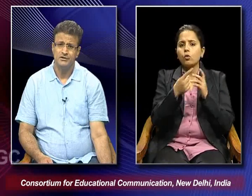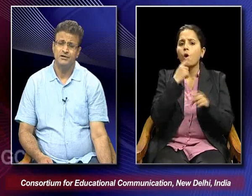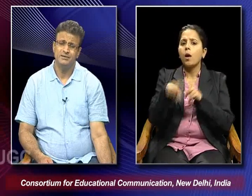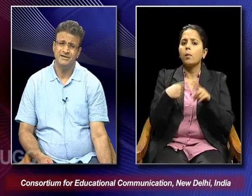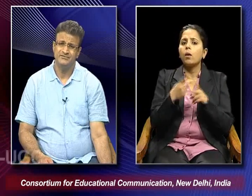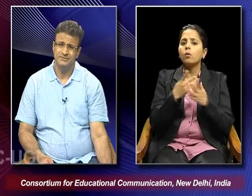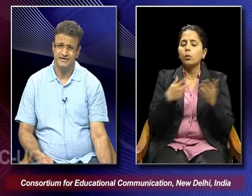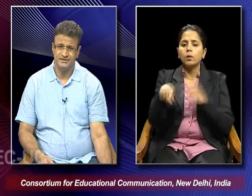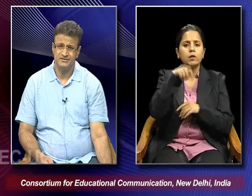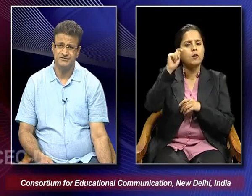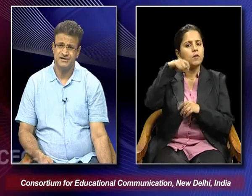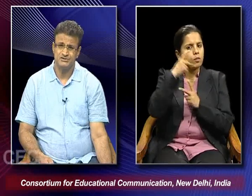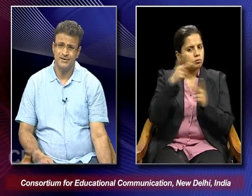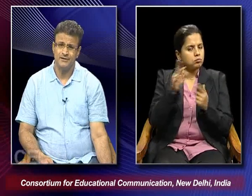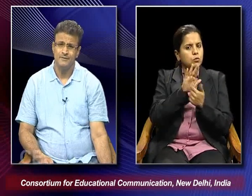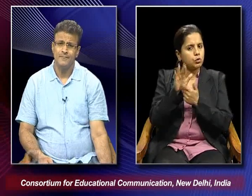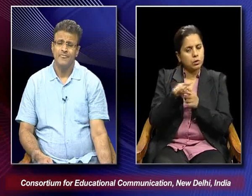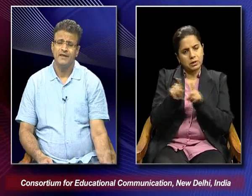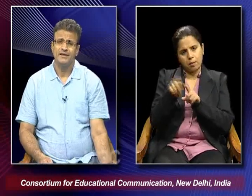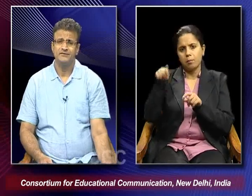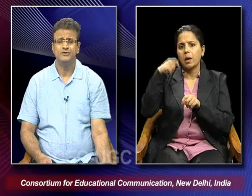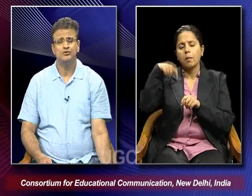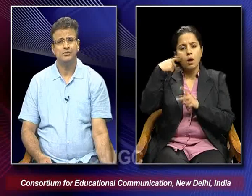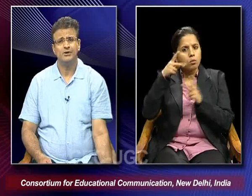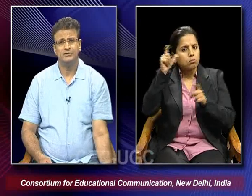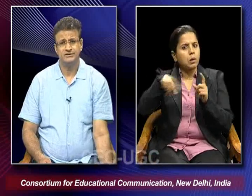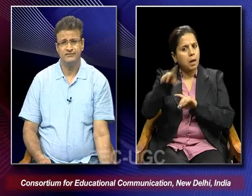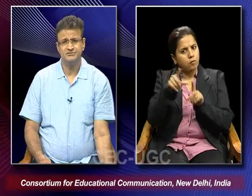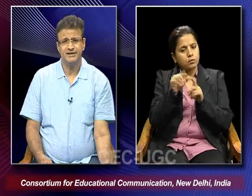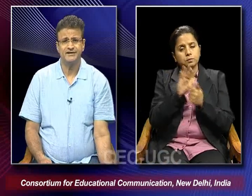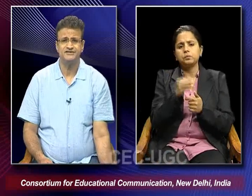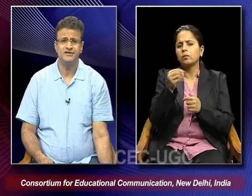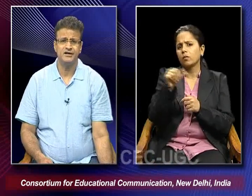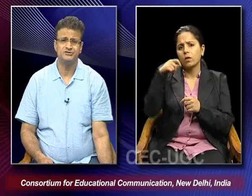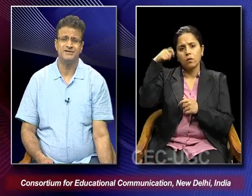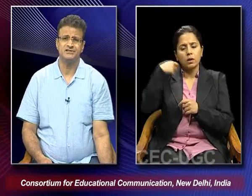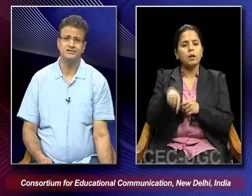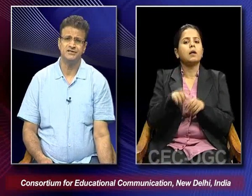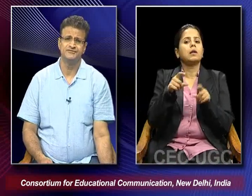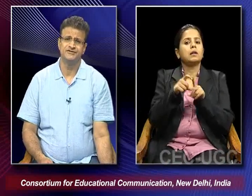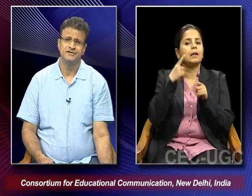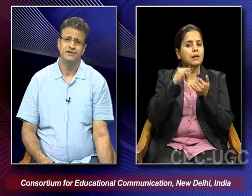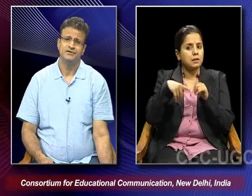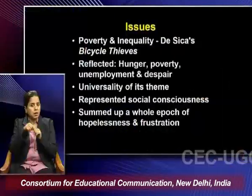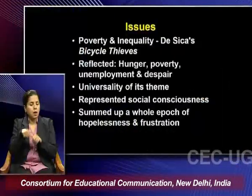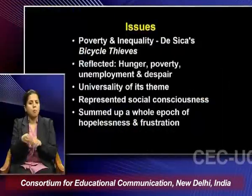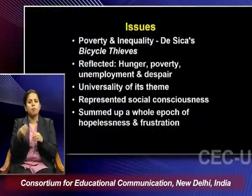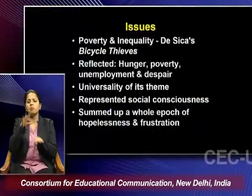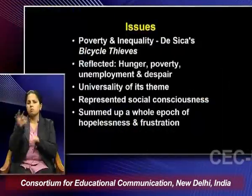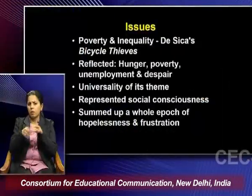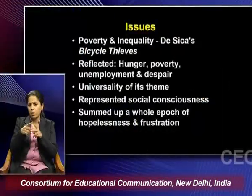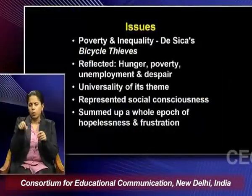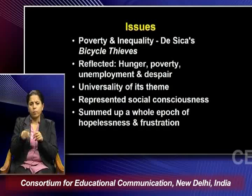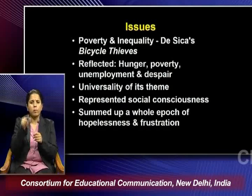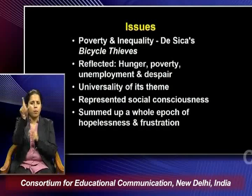by the filmmakers as well. And when you talk about other films like DC Cars, Bicycle Thieves which in a way